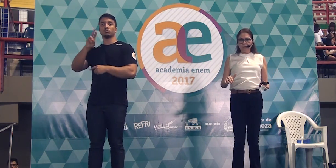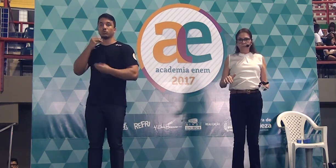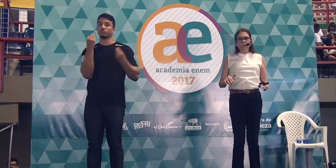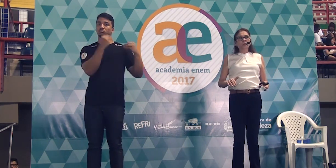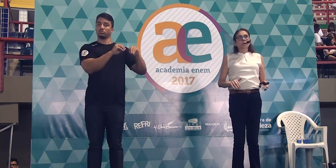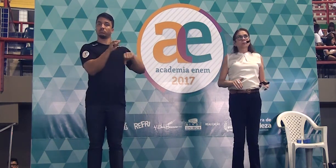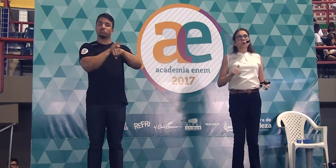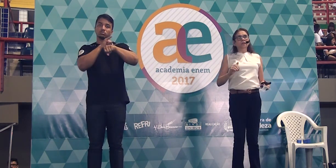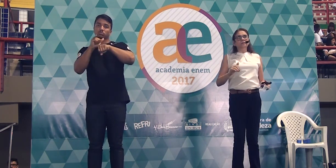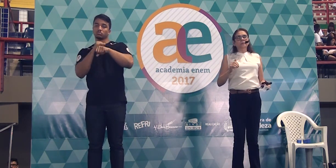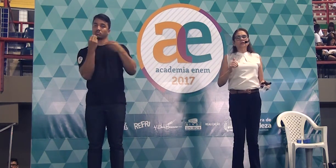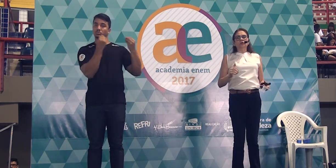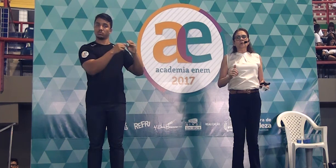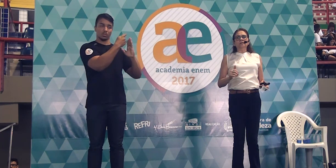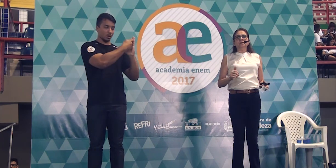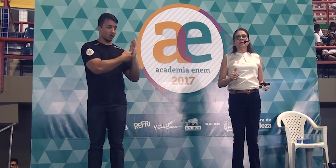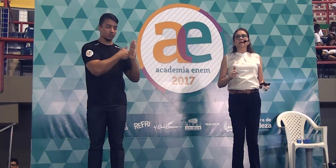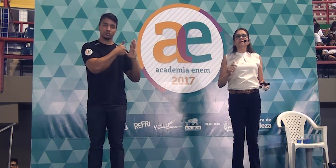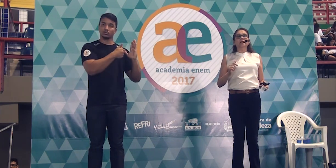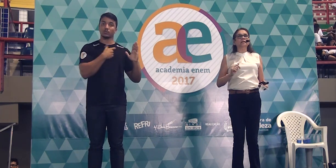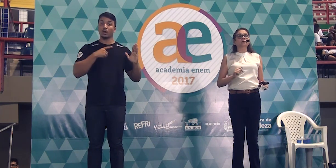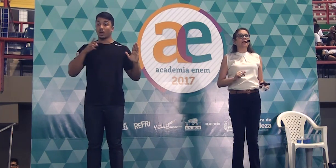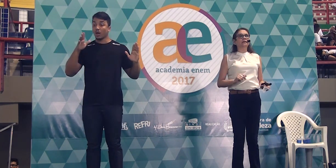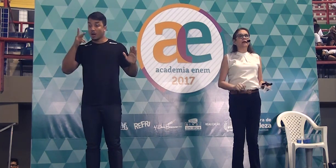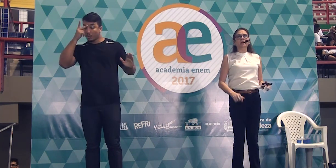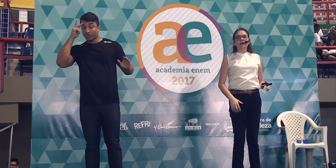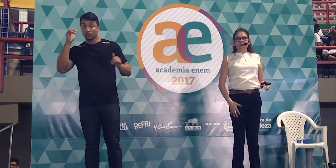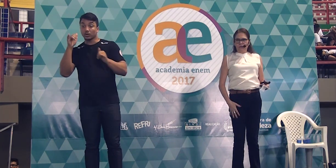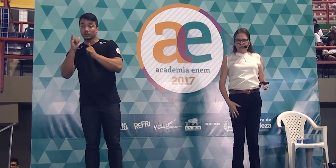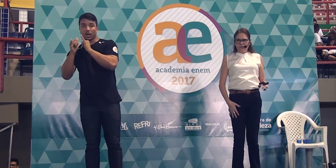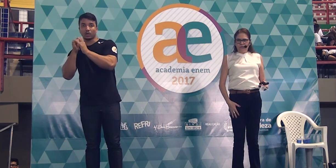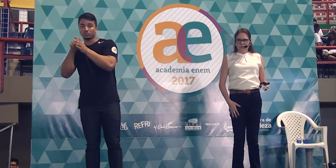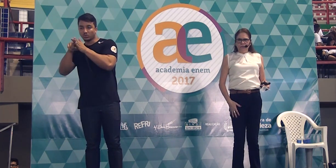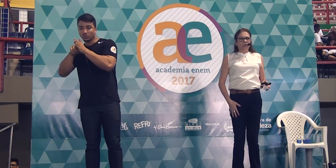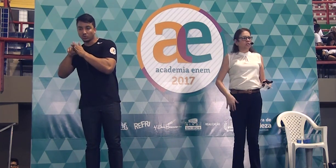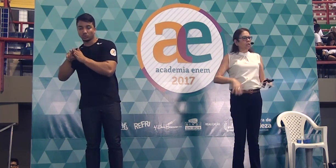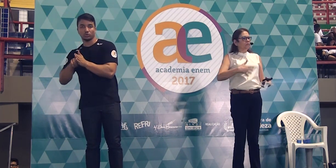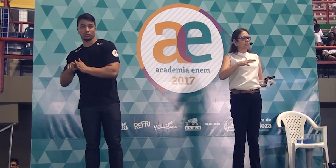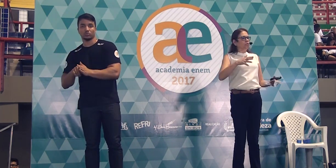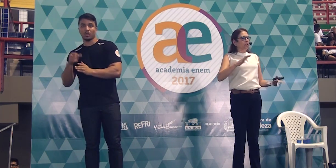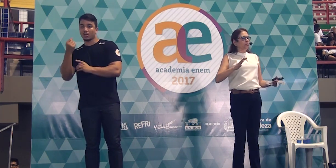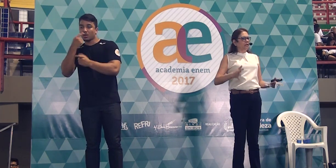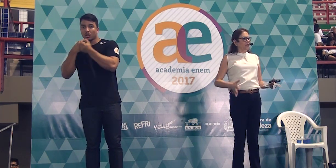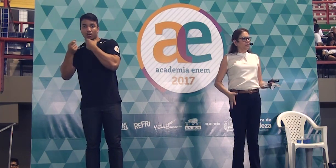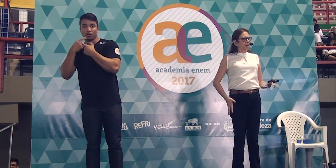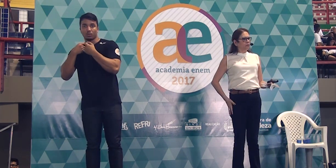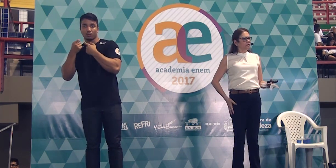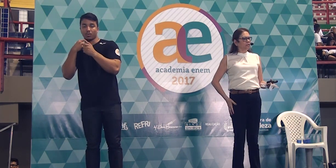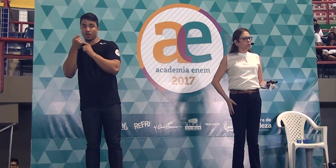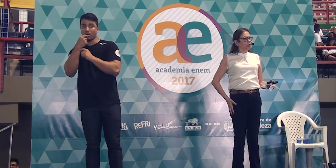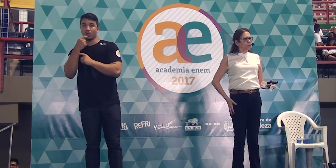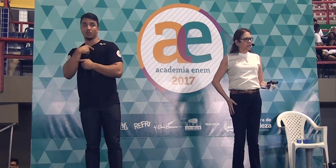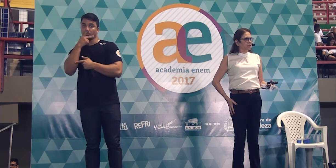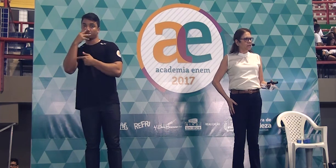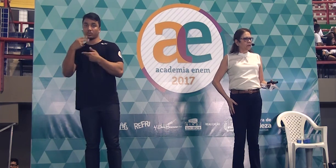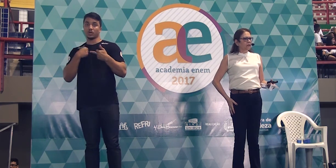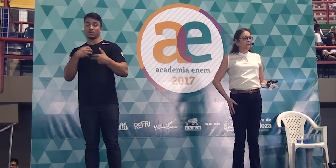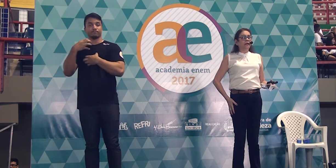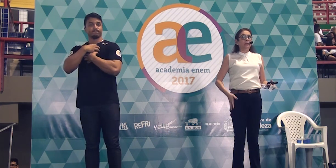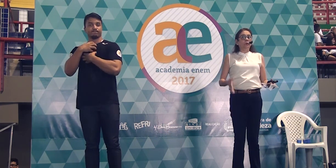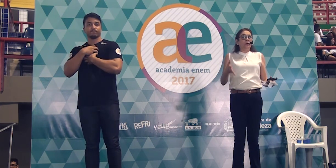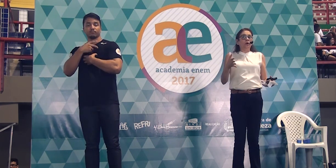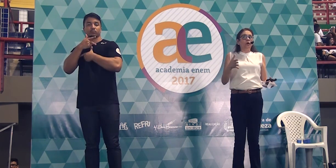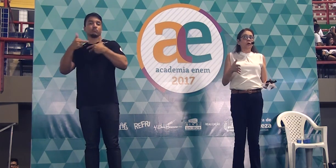adorei. Muitas pessoas se receitam na internet, estão sentindo determinados sintomas